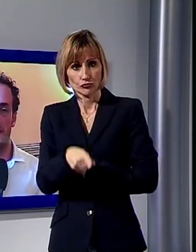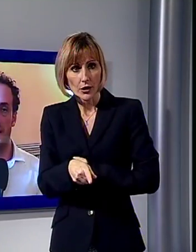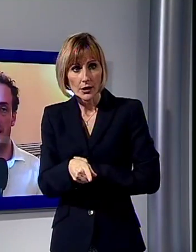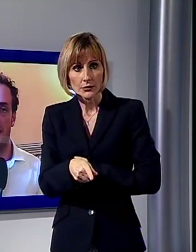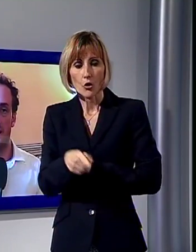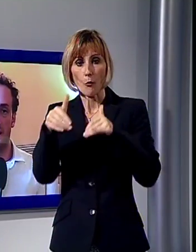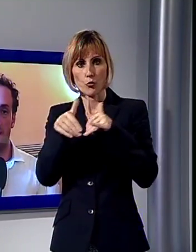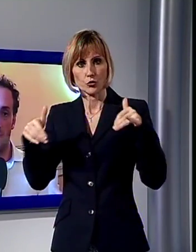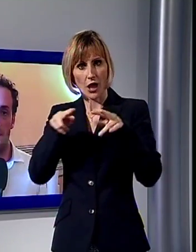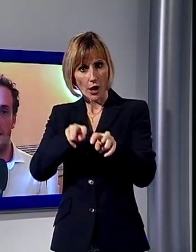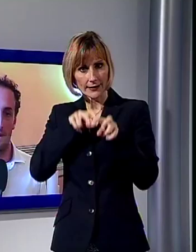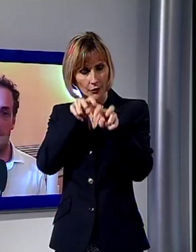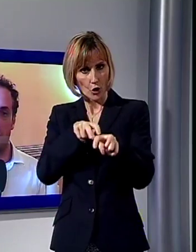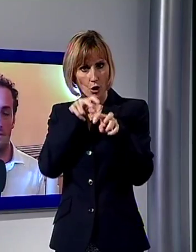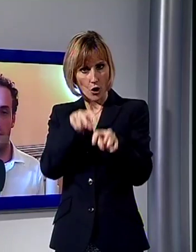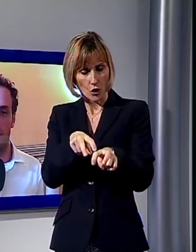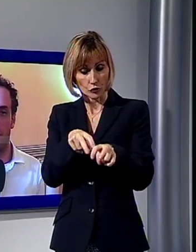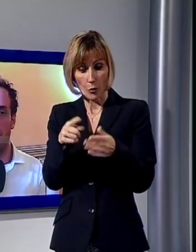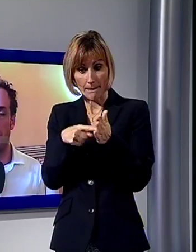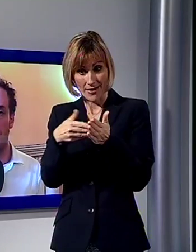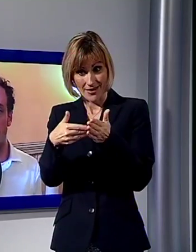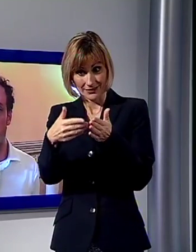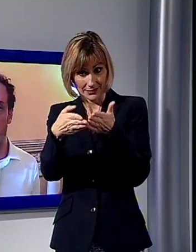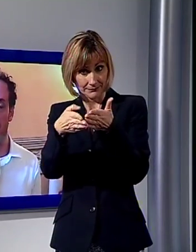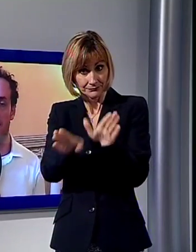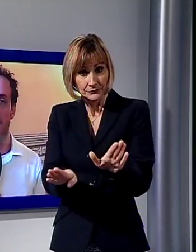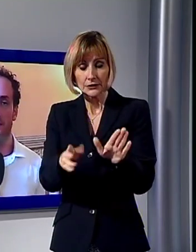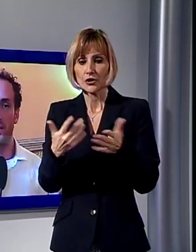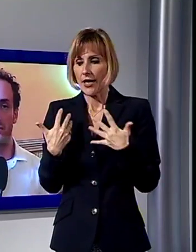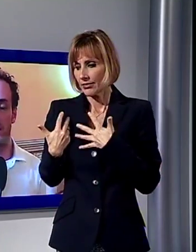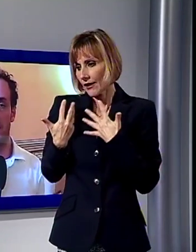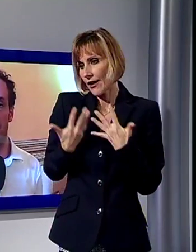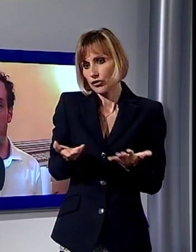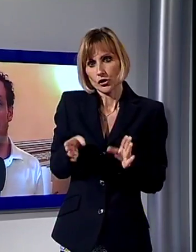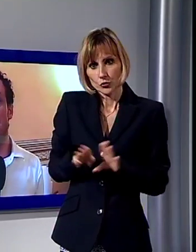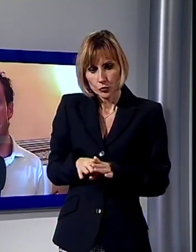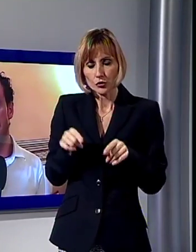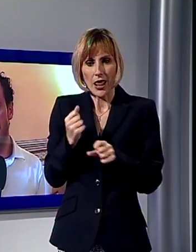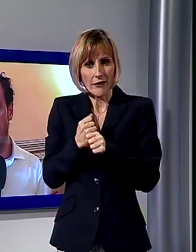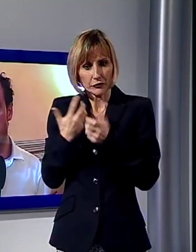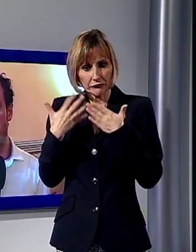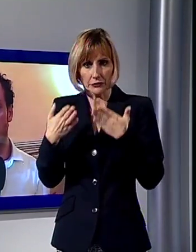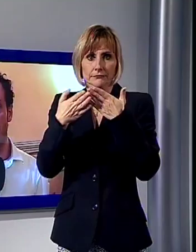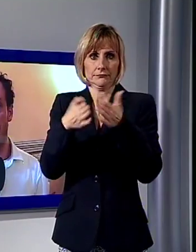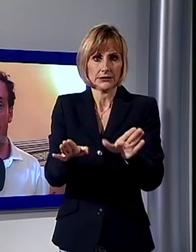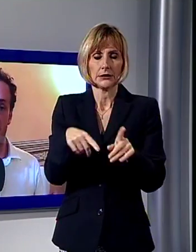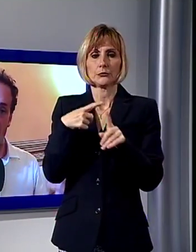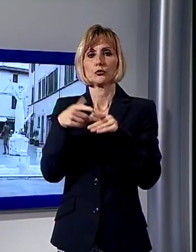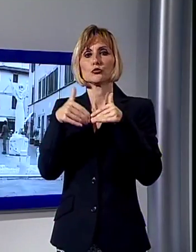vedrà la propria riapertura dopo oltre dieci anni di chiusura e di lavori. Insieme al Museo d'Arte Sacra, insieme